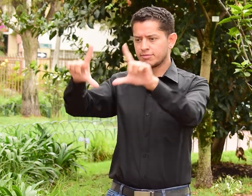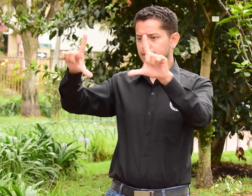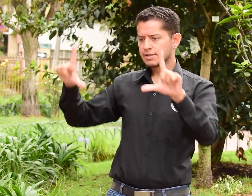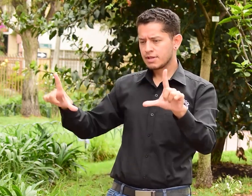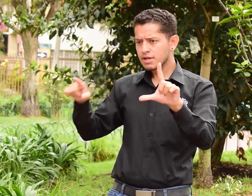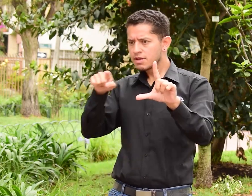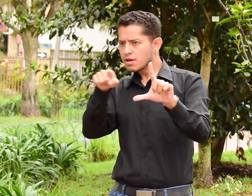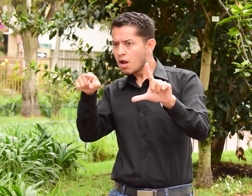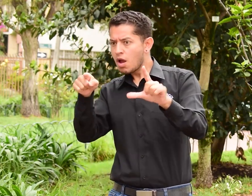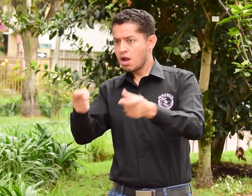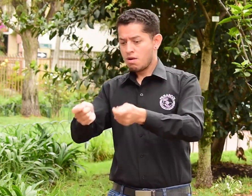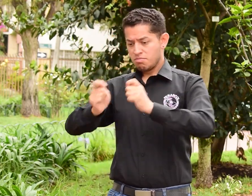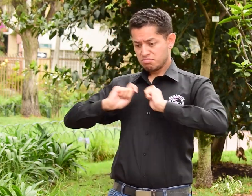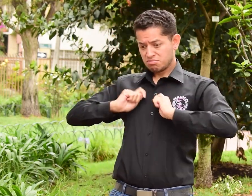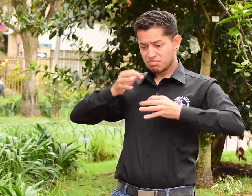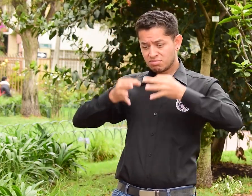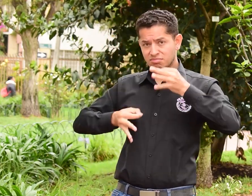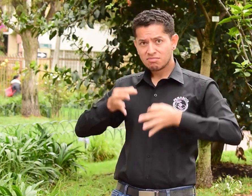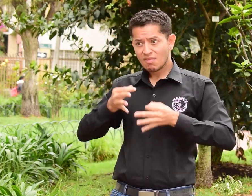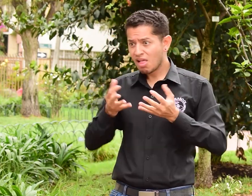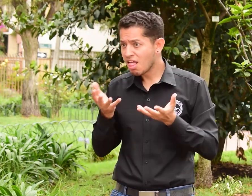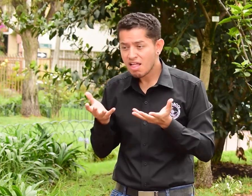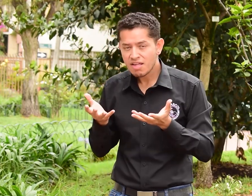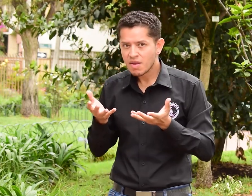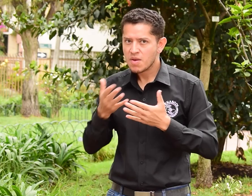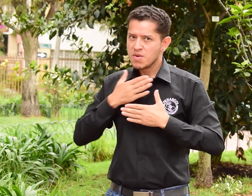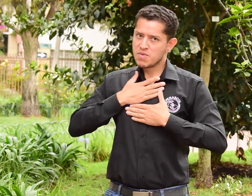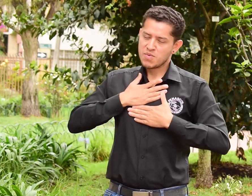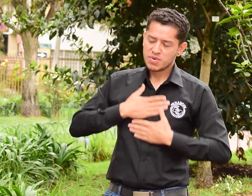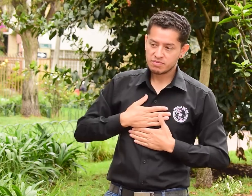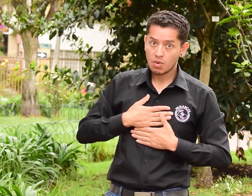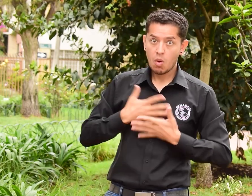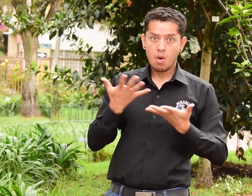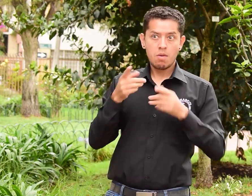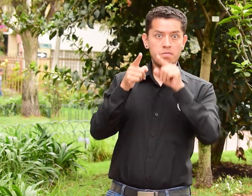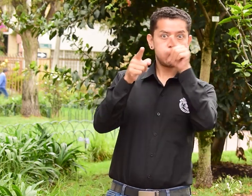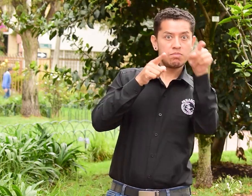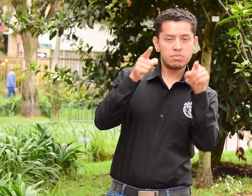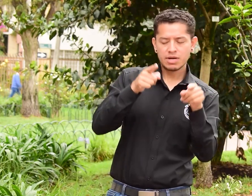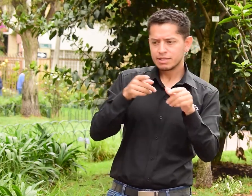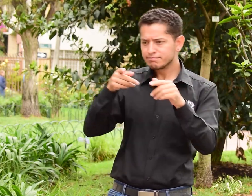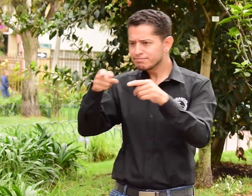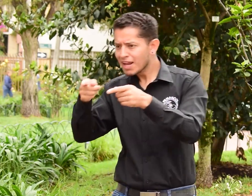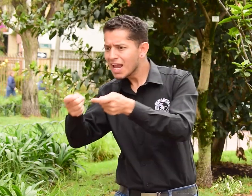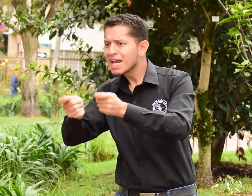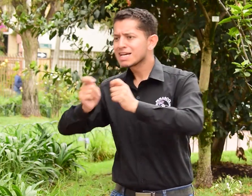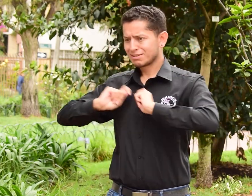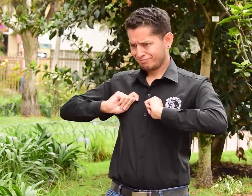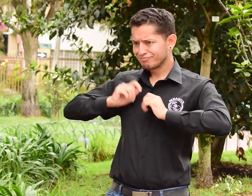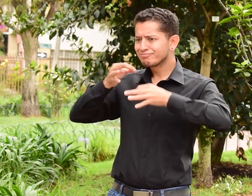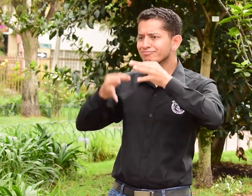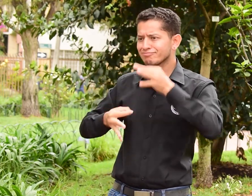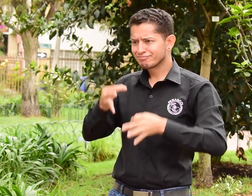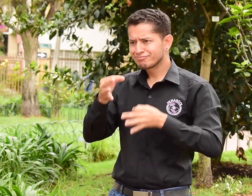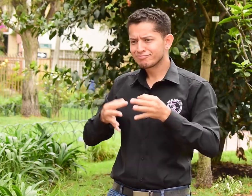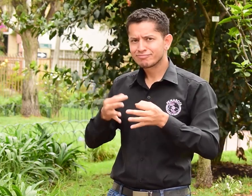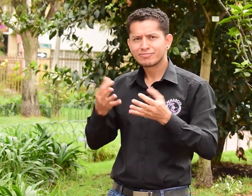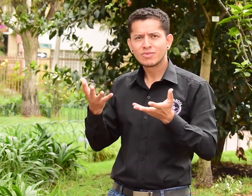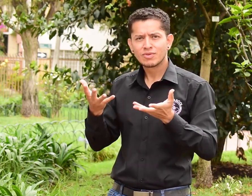Tienes la opción de que te digan quién no fuiste designado como jurado, pero si fuiste asignado como jurado, te saldrá algo como